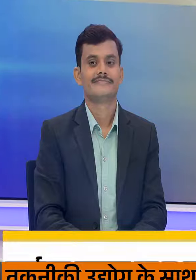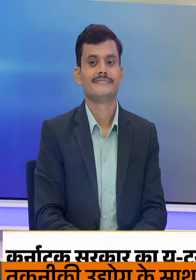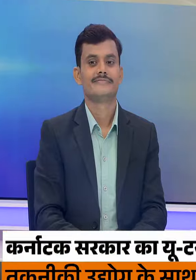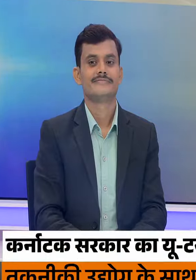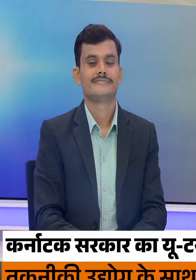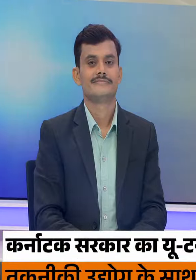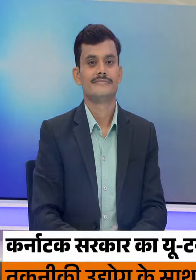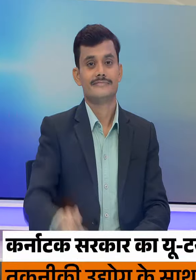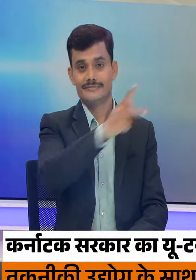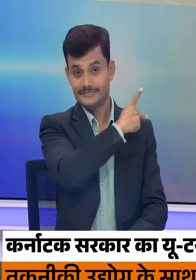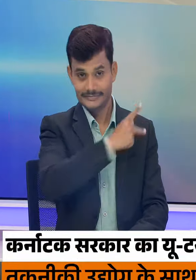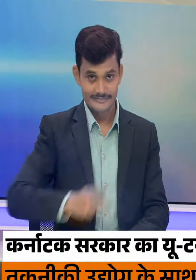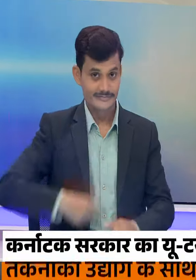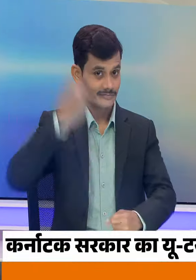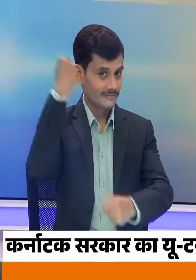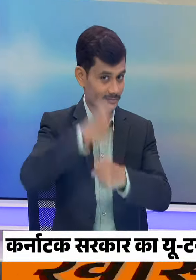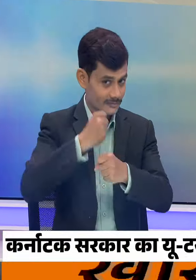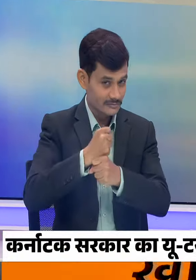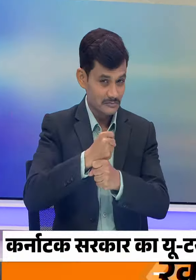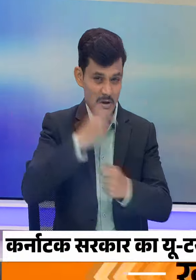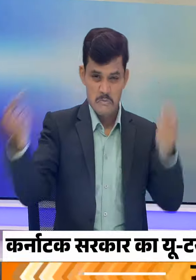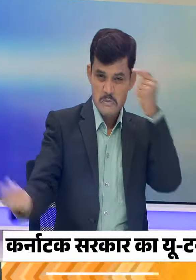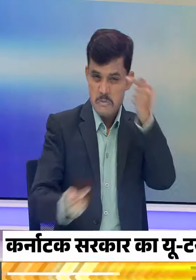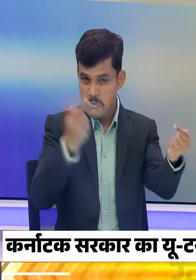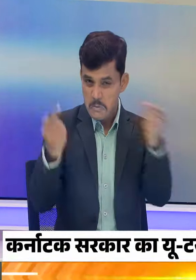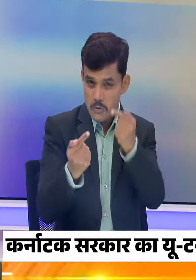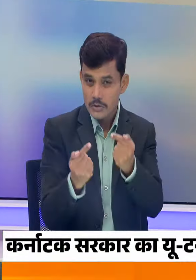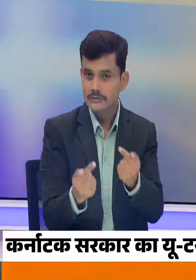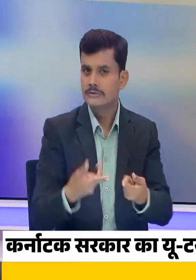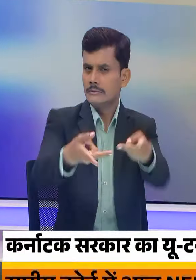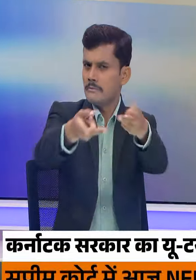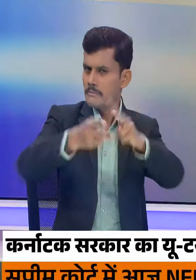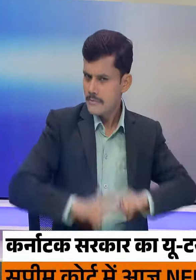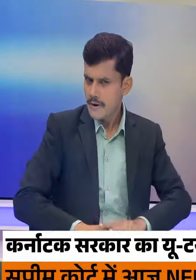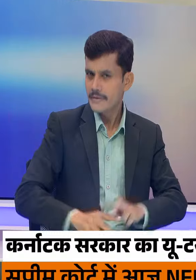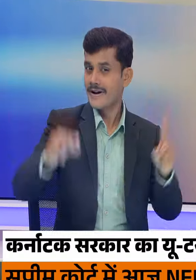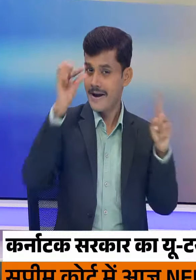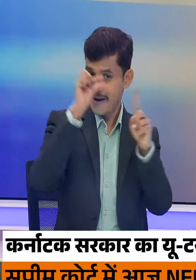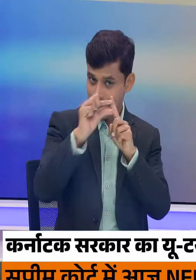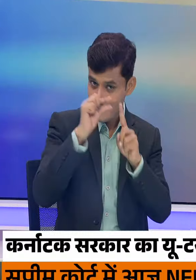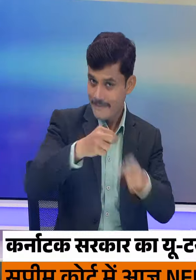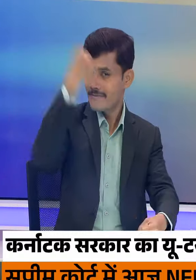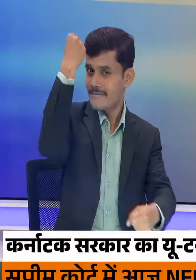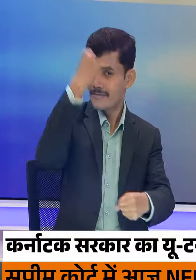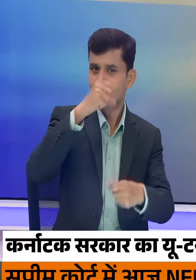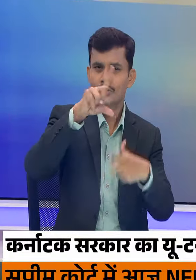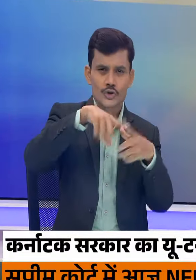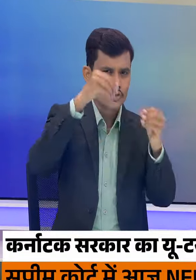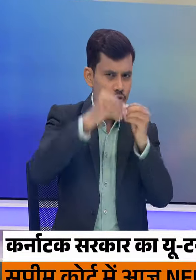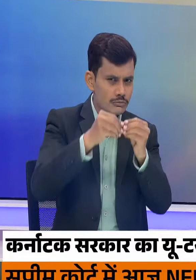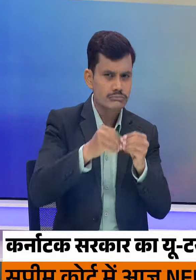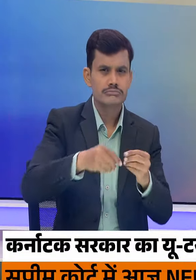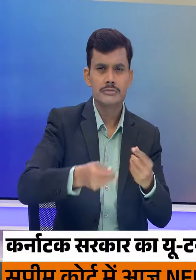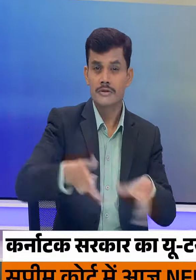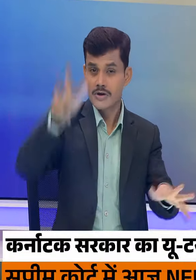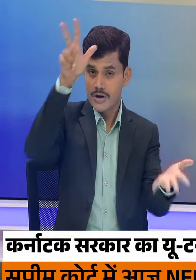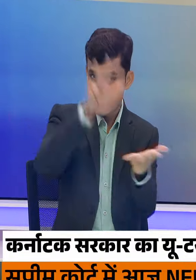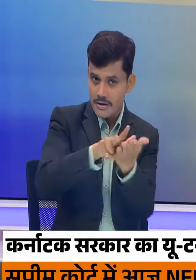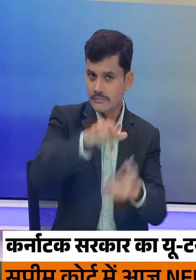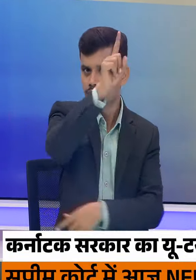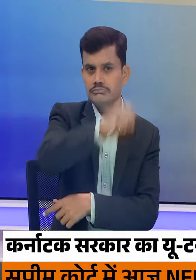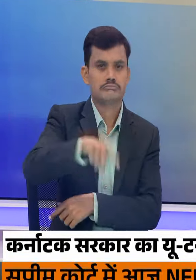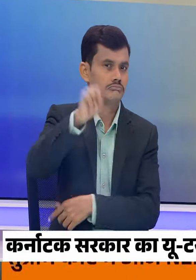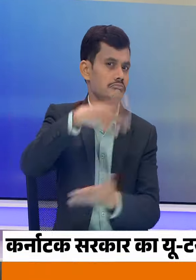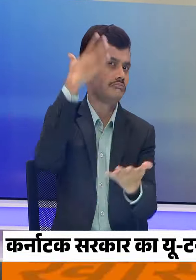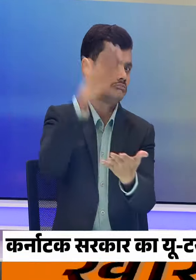करनाटक सरकार ने वाद बढ़ने के बाद लिया यूटन प्राइवेट नौकरियों में आरक्षण के फैसले पर लगाई रोक तकनीकी